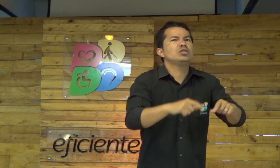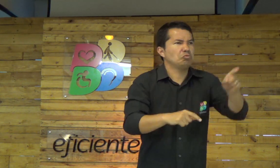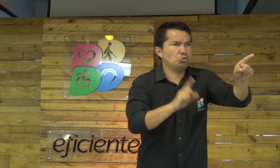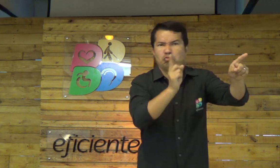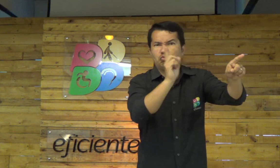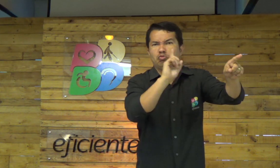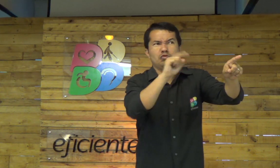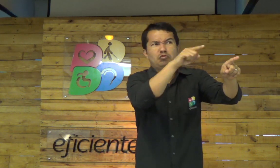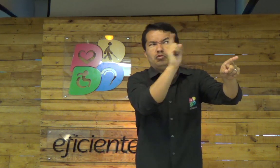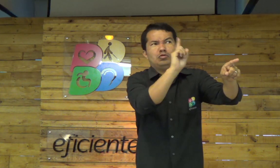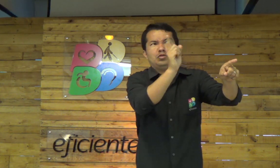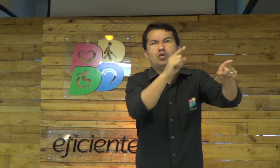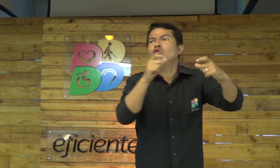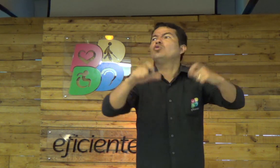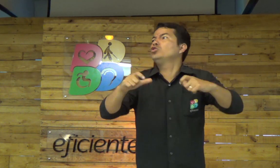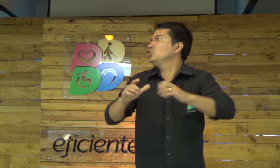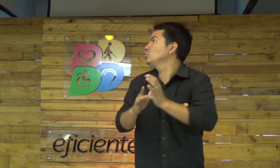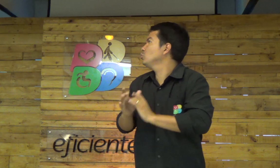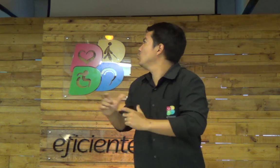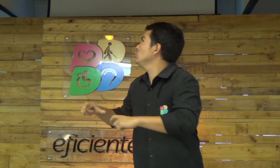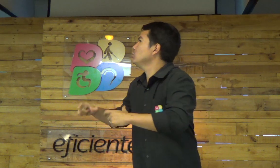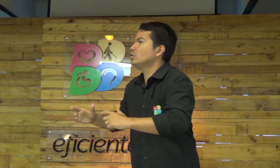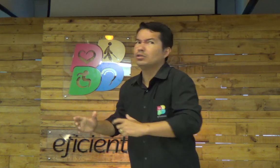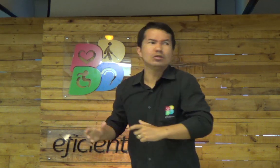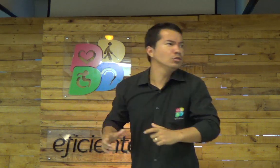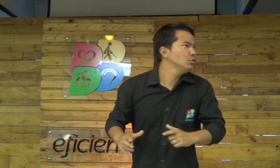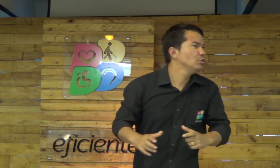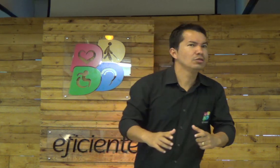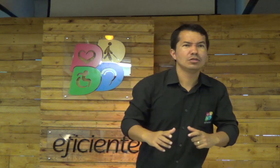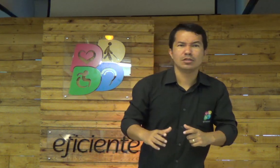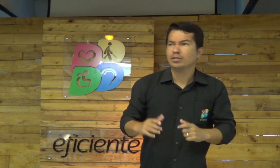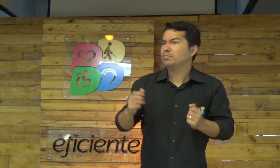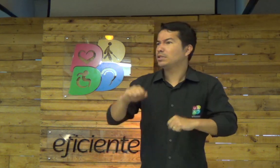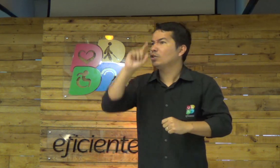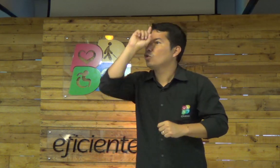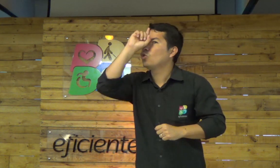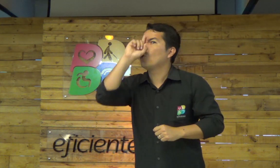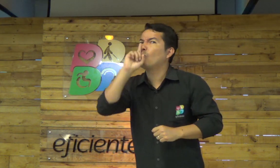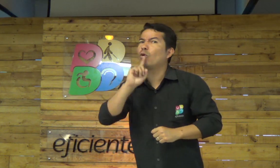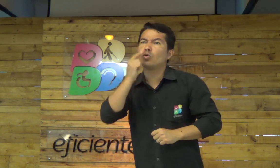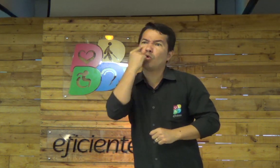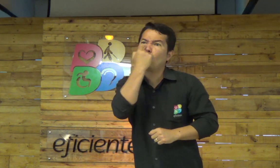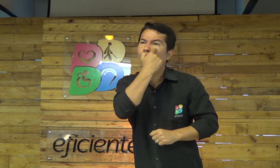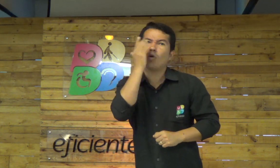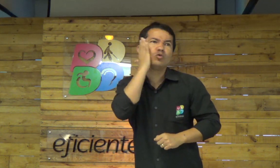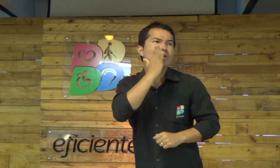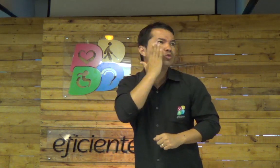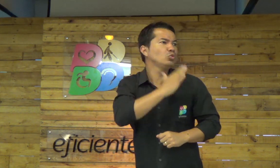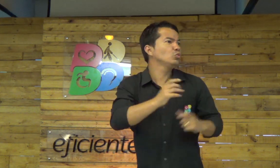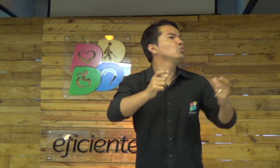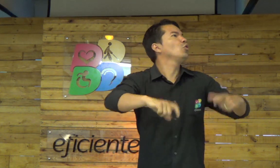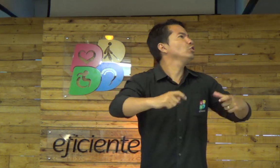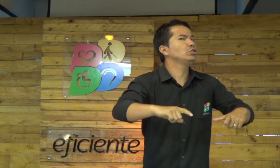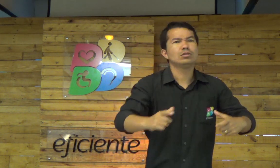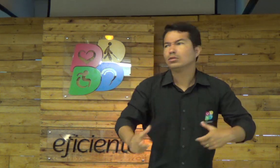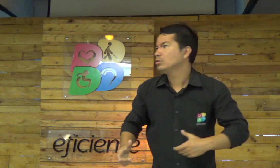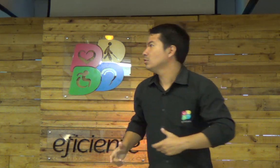cadê o Jesus que, não, não, não é você não, cadê Jesus? Onde é que está? O Jesus ali com olho azul,